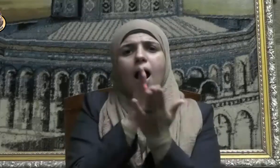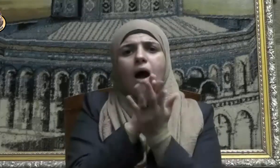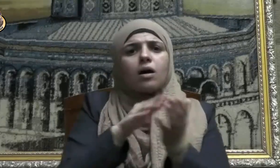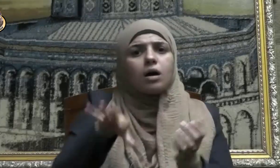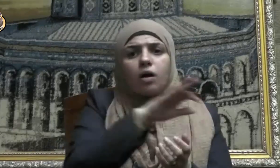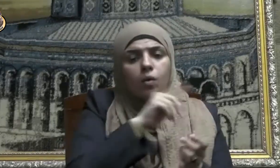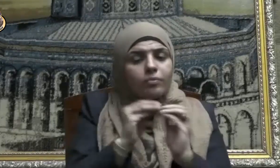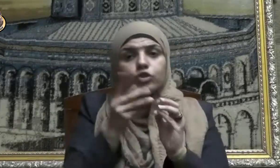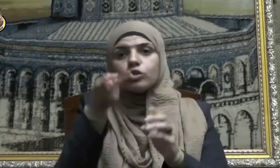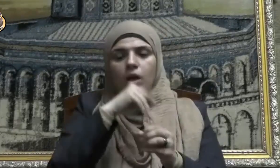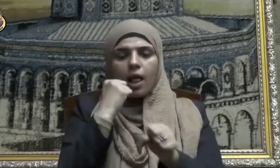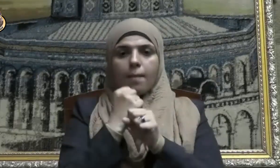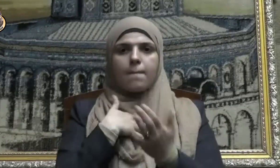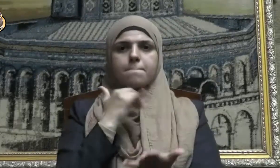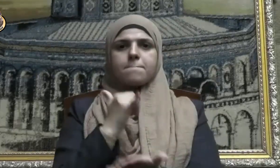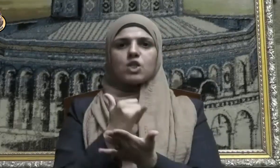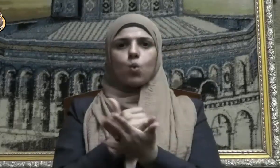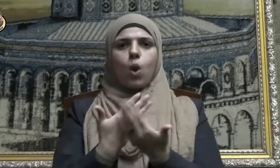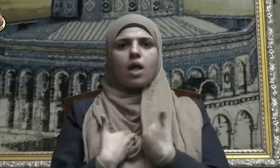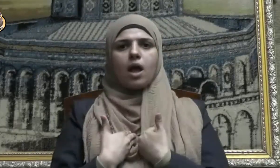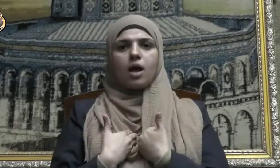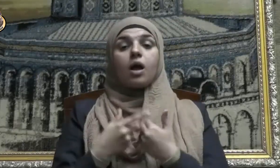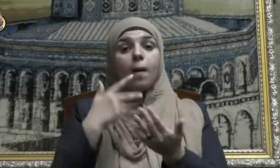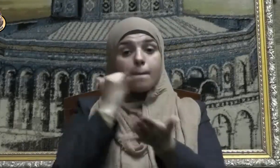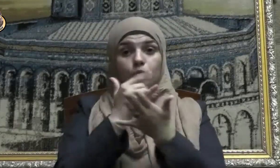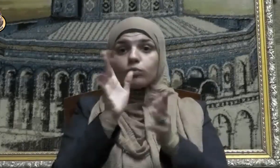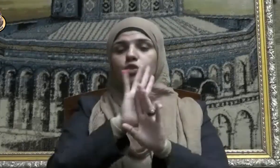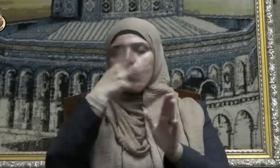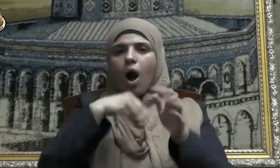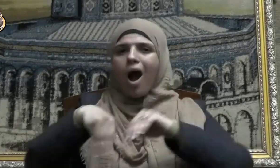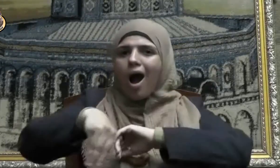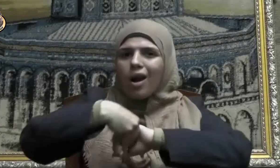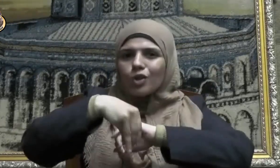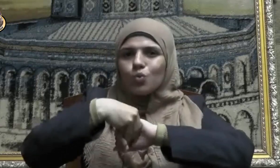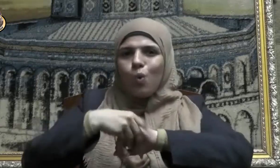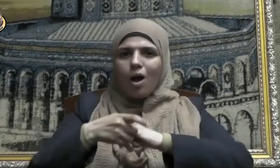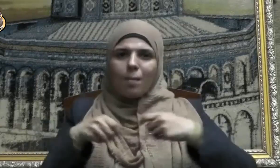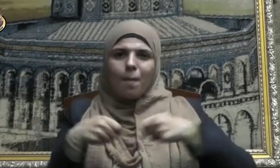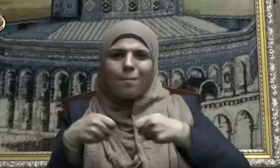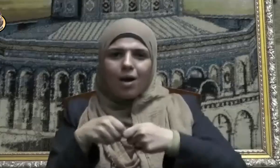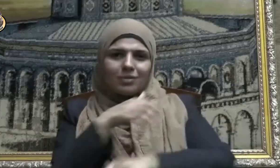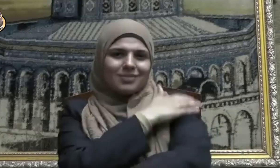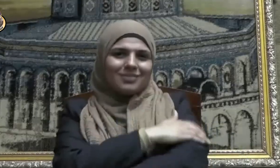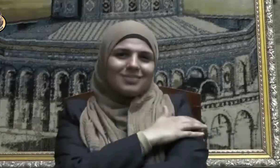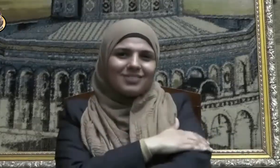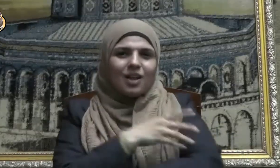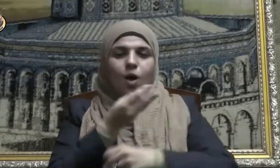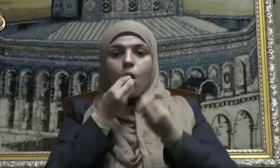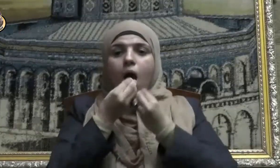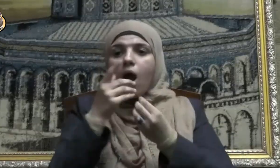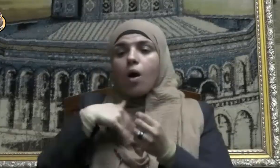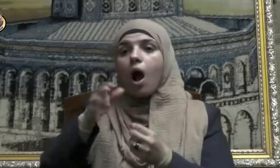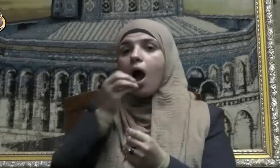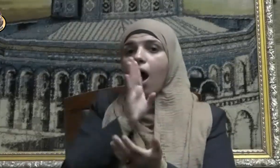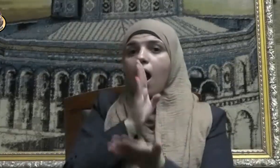القيام بالمسؤولية وكذلك الرشوة والمحسوبية وأكل أموال الناس بالباطل